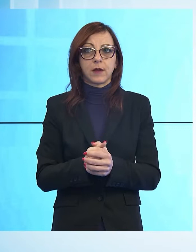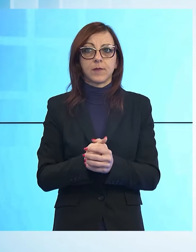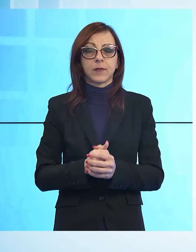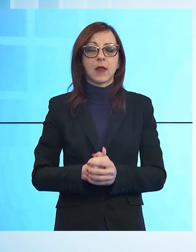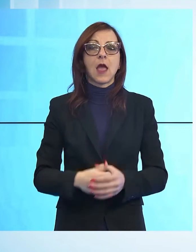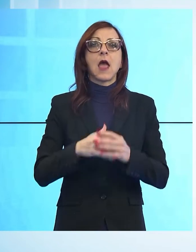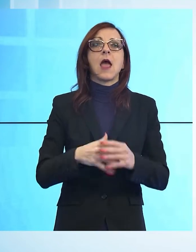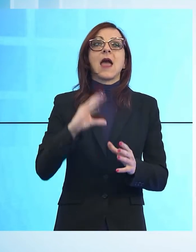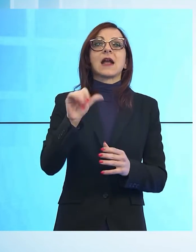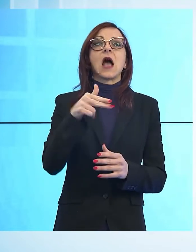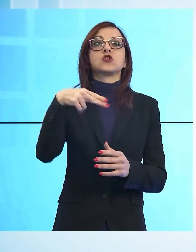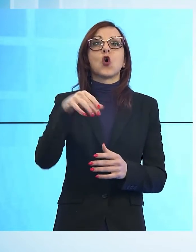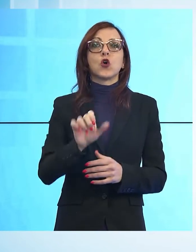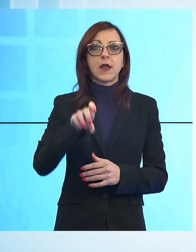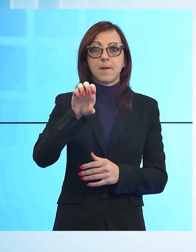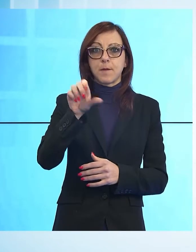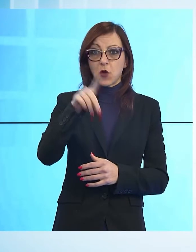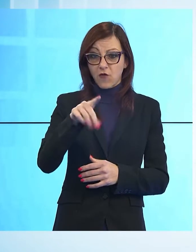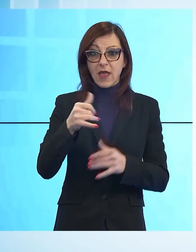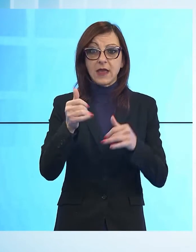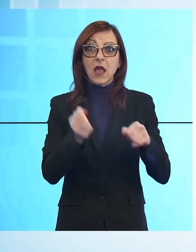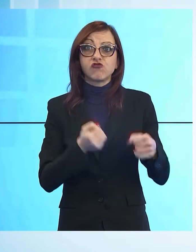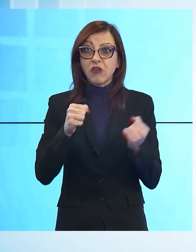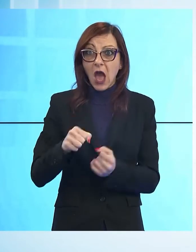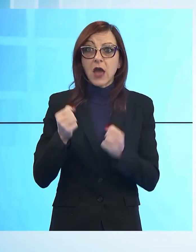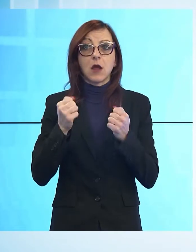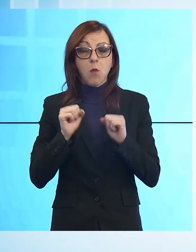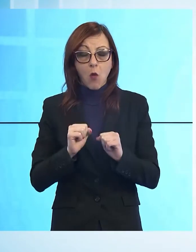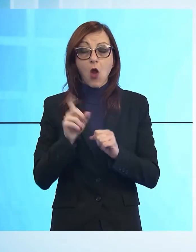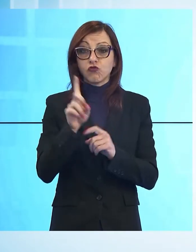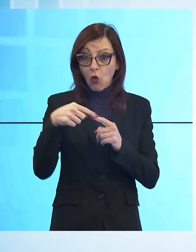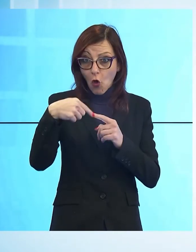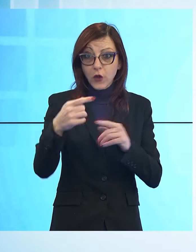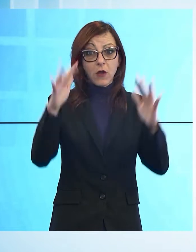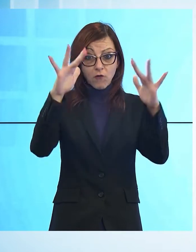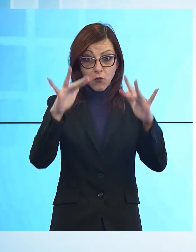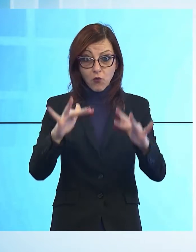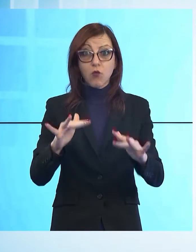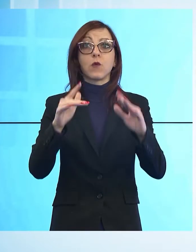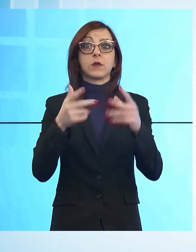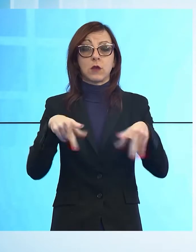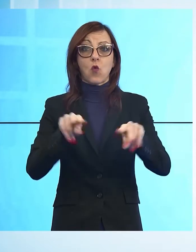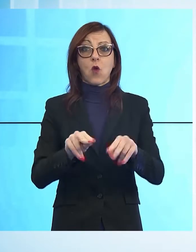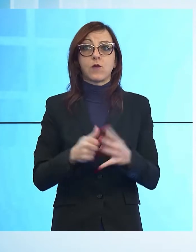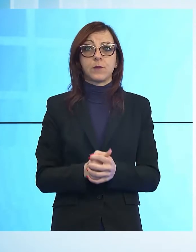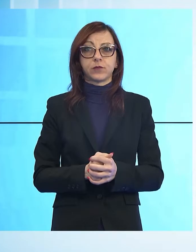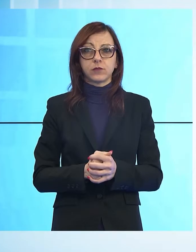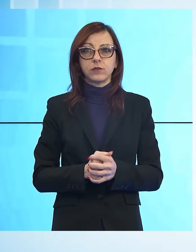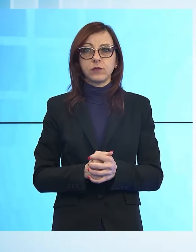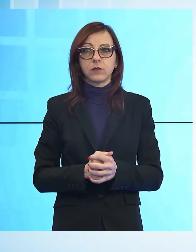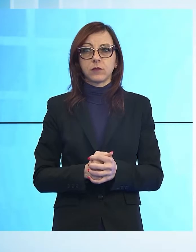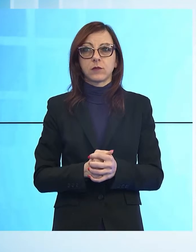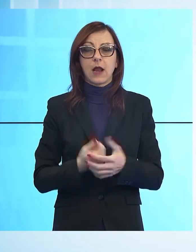anche l'innevamento artificiale ma nei prossimi giorni sono in arrivo altre nevicate. Il calcio comune lucchese si